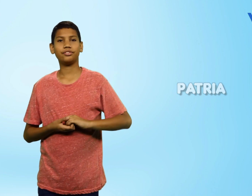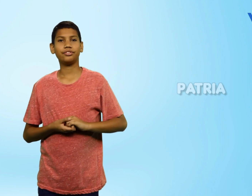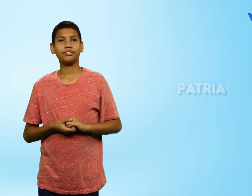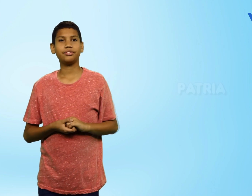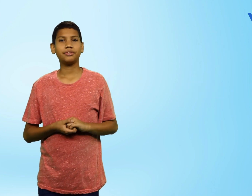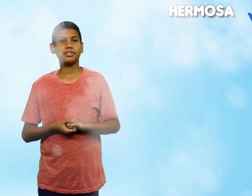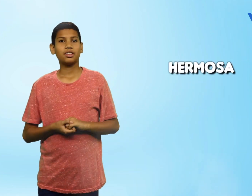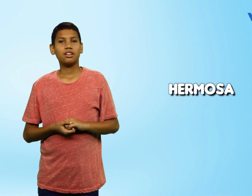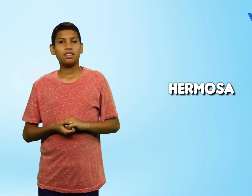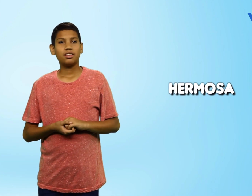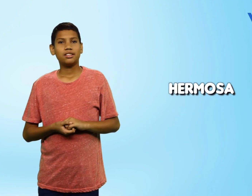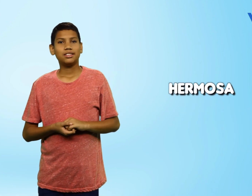Hermosa